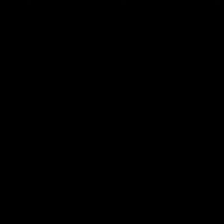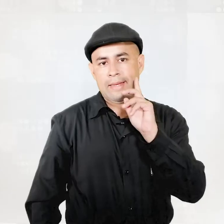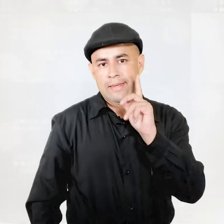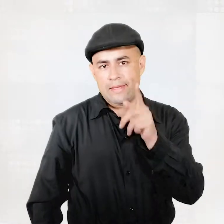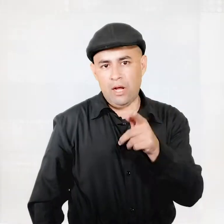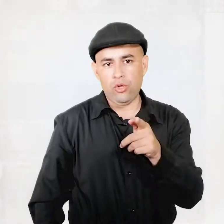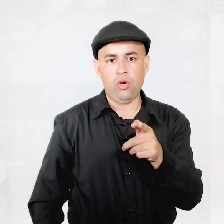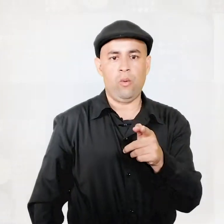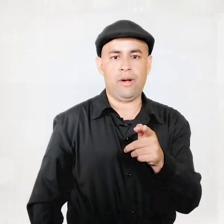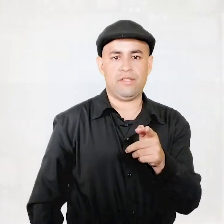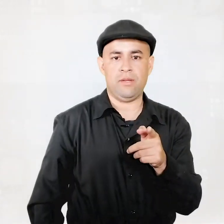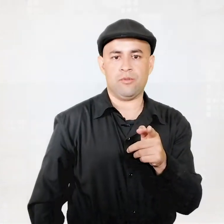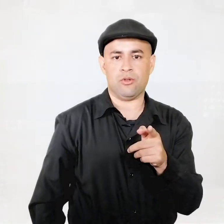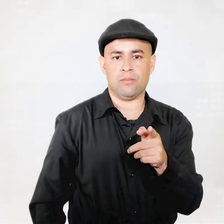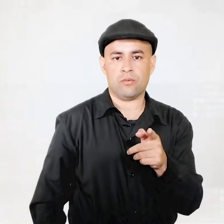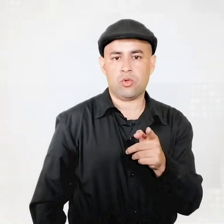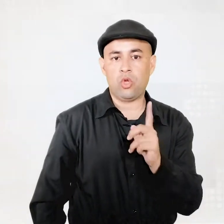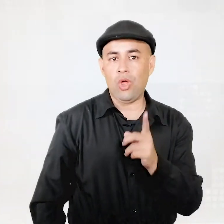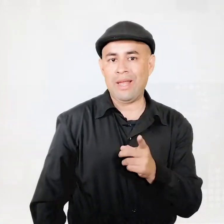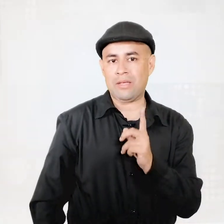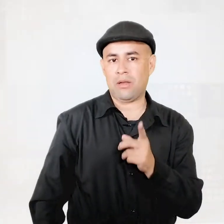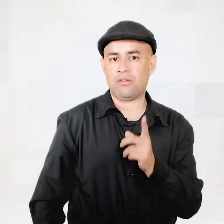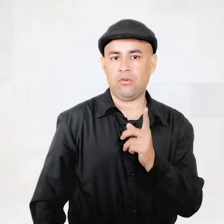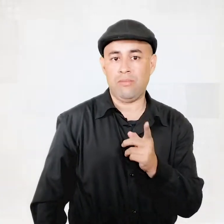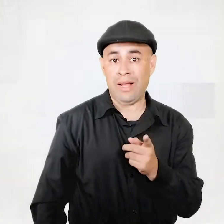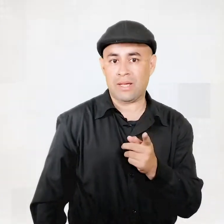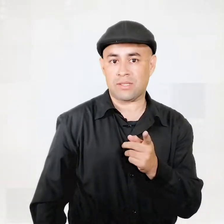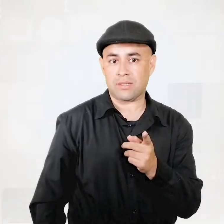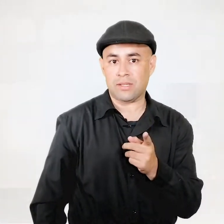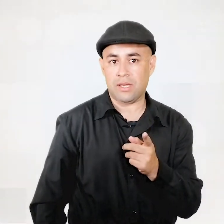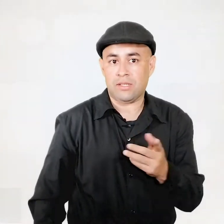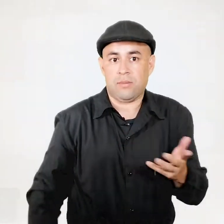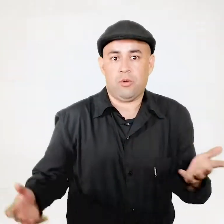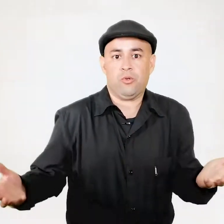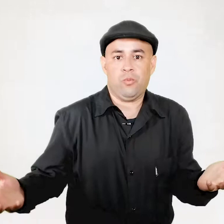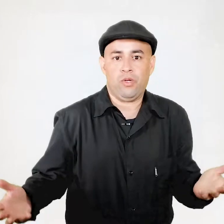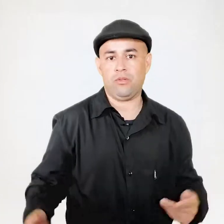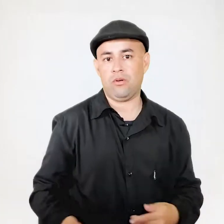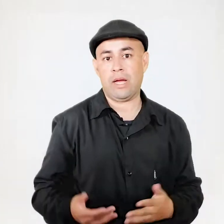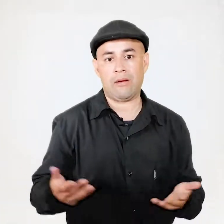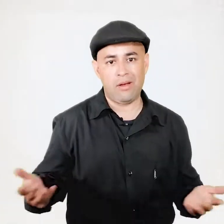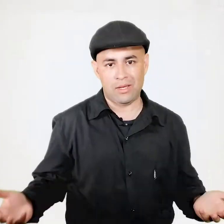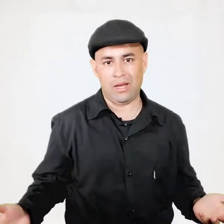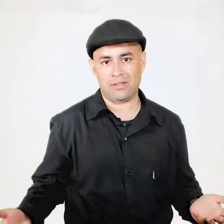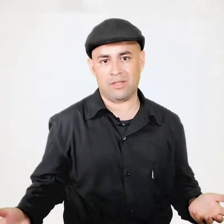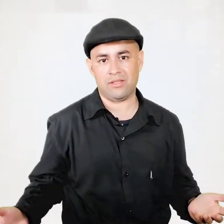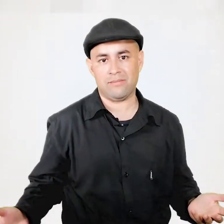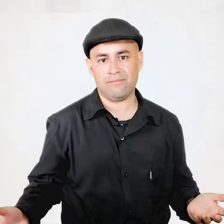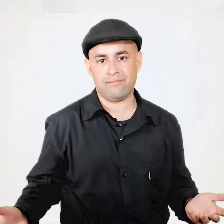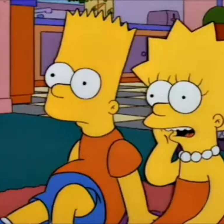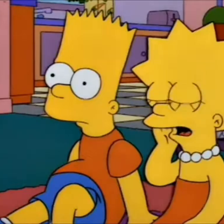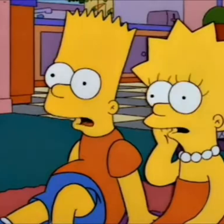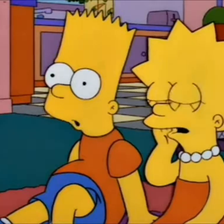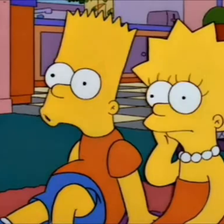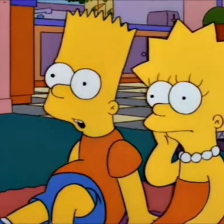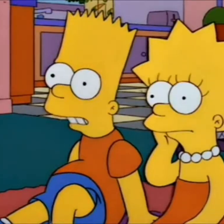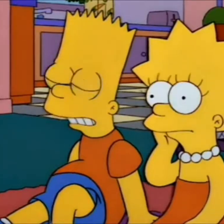Ya lo dijo Bart Simpson, todas las guerras son malas, excepto por supuesto la guerra de las galaxias. ¡Ah! ¡Súper!